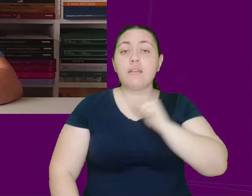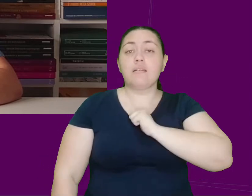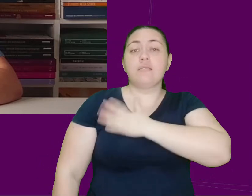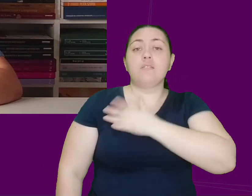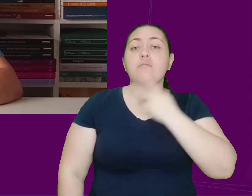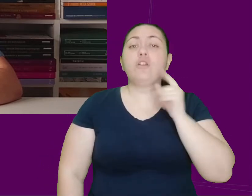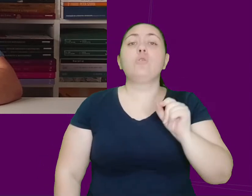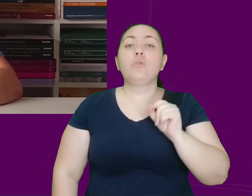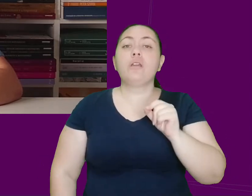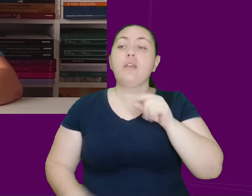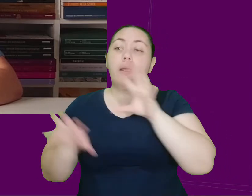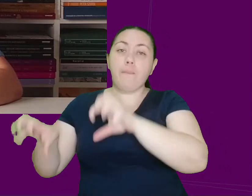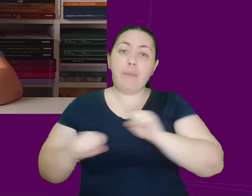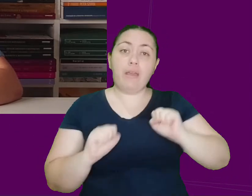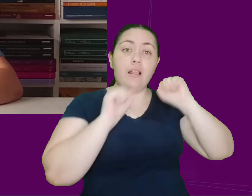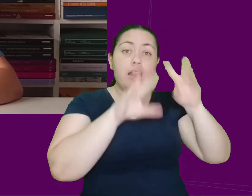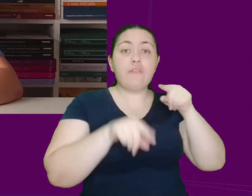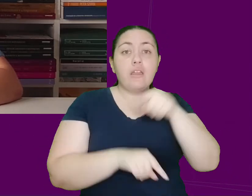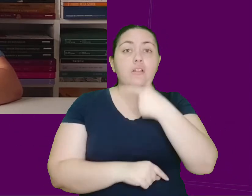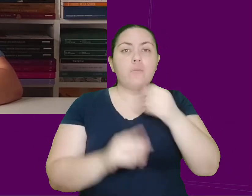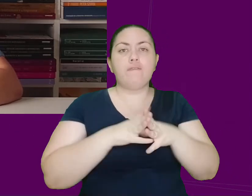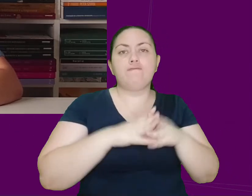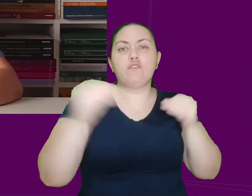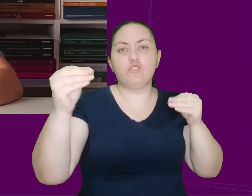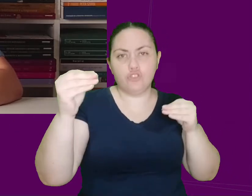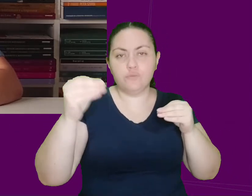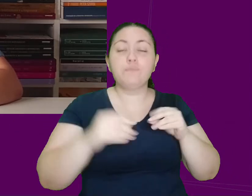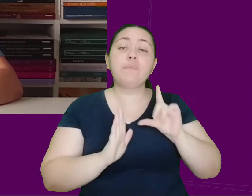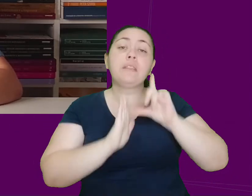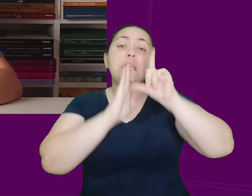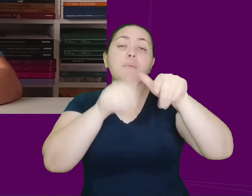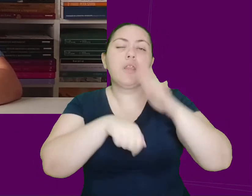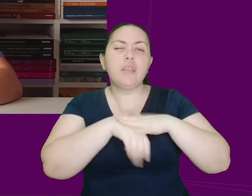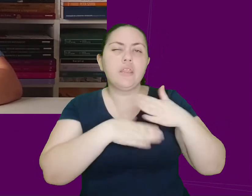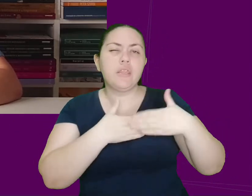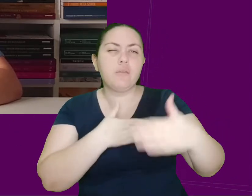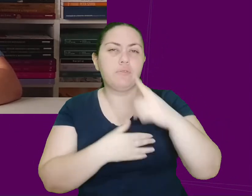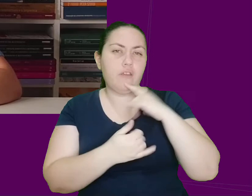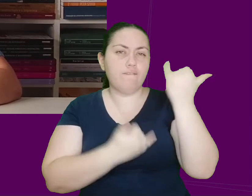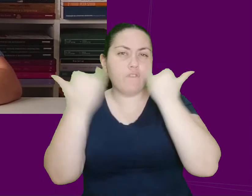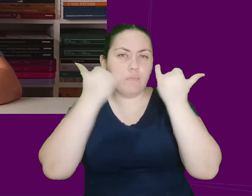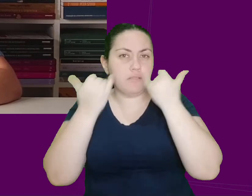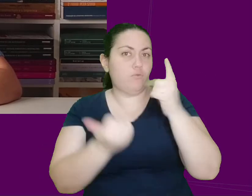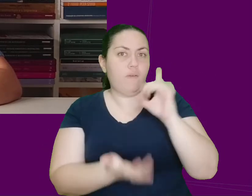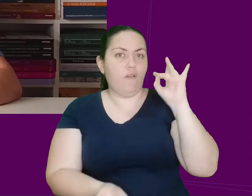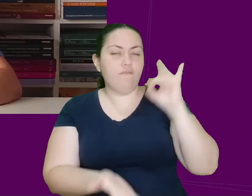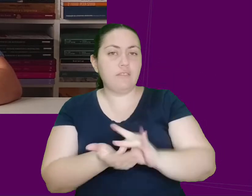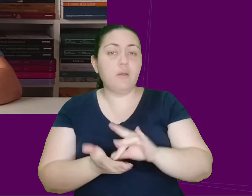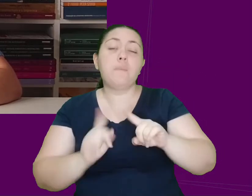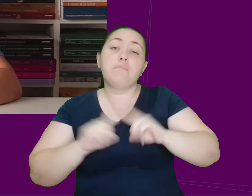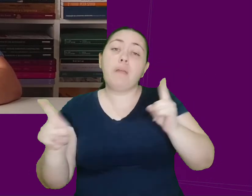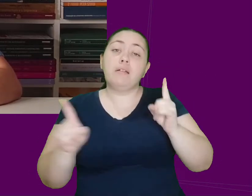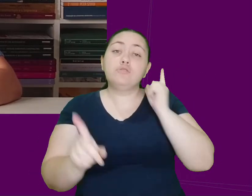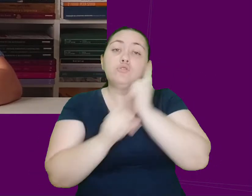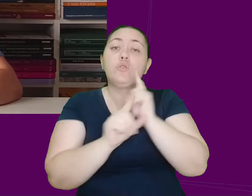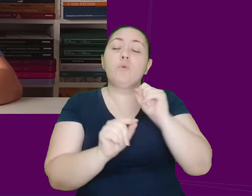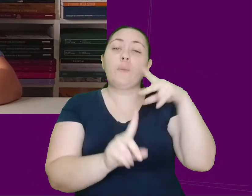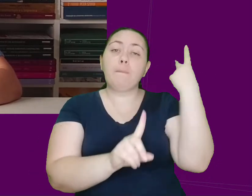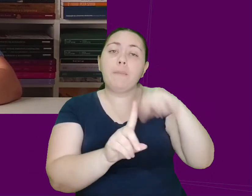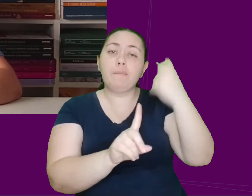levado para um interrogatório. Com o tempo, surgiram informações não oficiais de que Rubens Paiva havia sido torturado e morto.